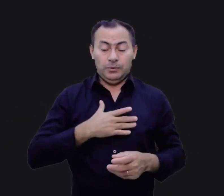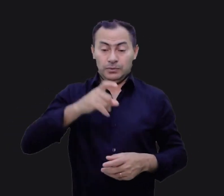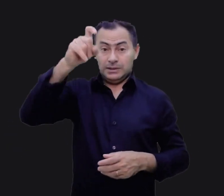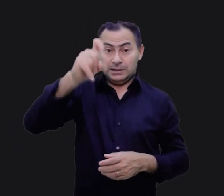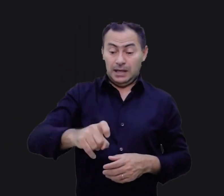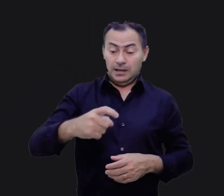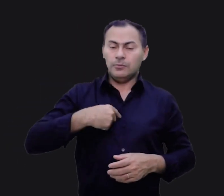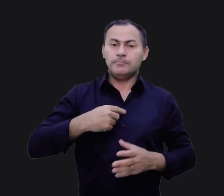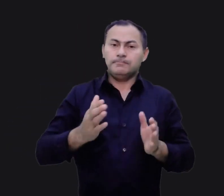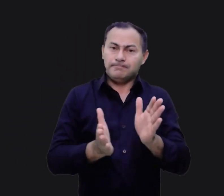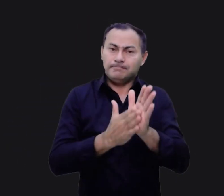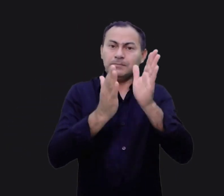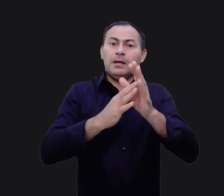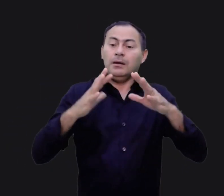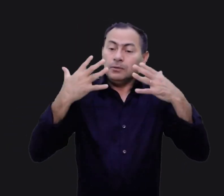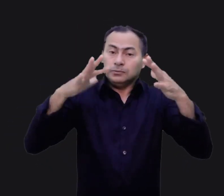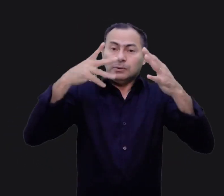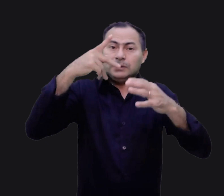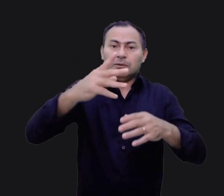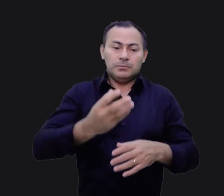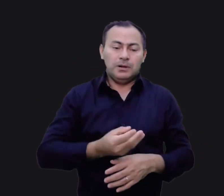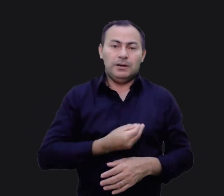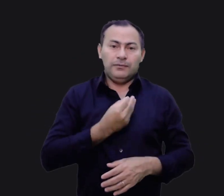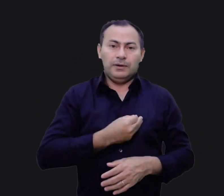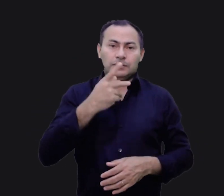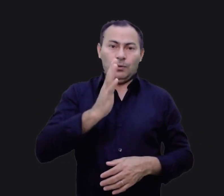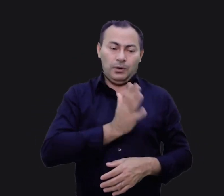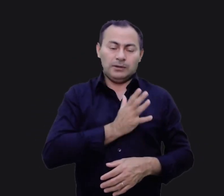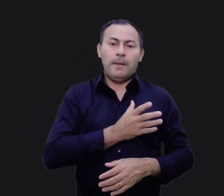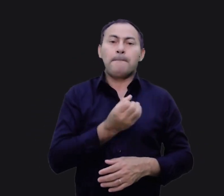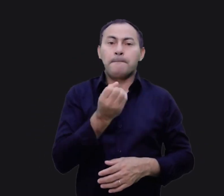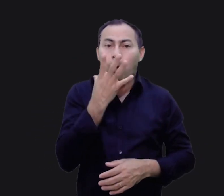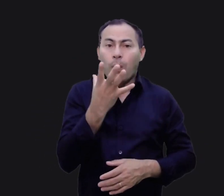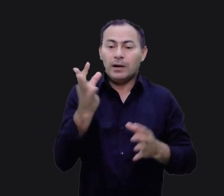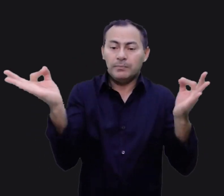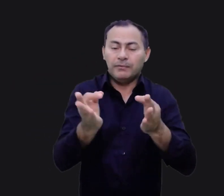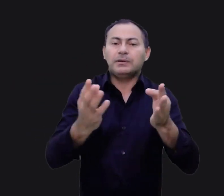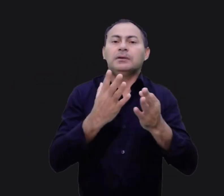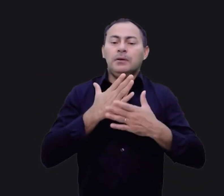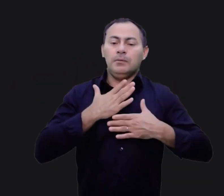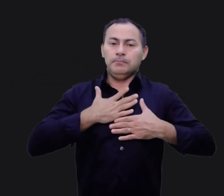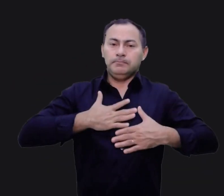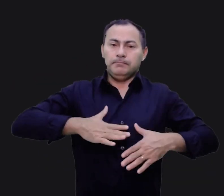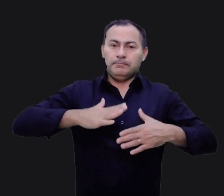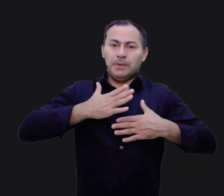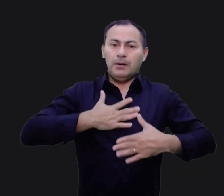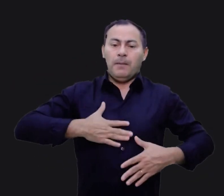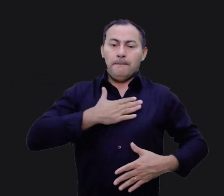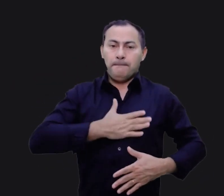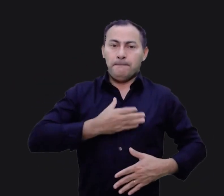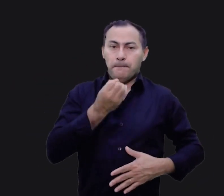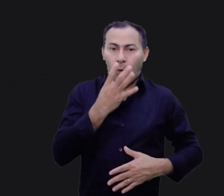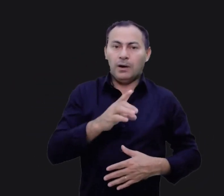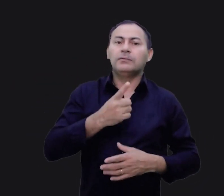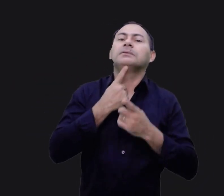exorto a que você decida no seu coração pela boa, perfeita e agradável vontade de Deus.